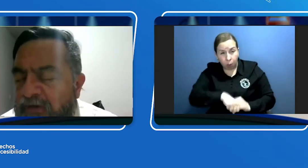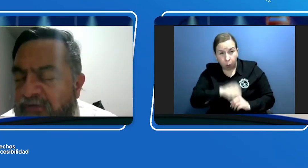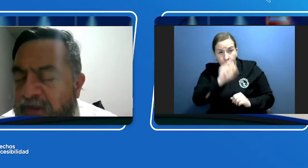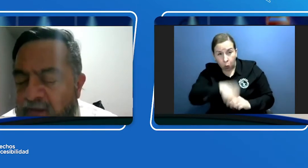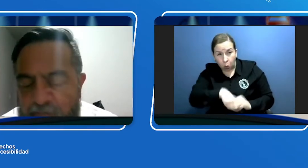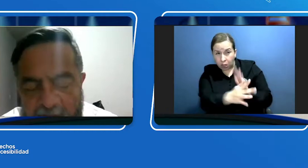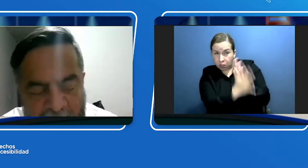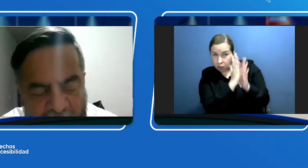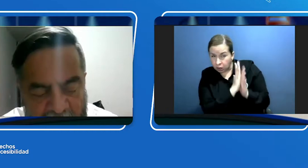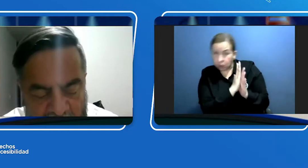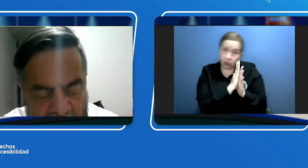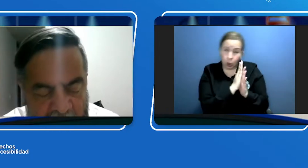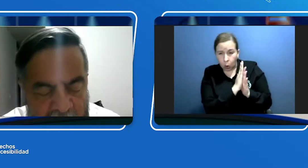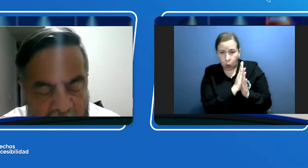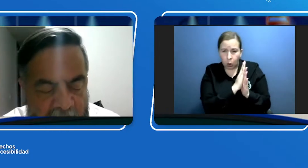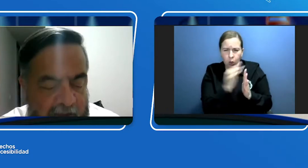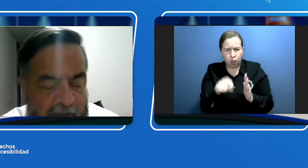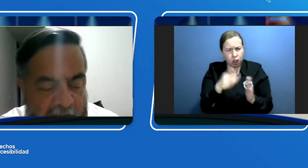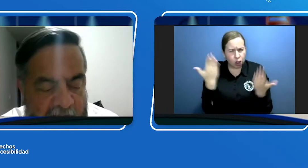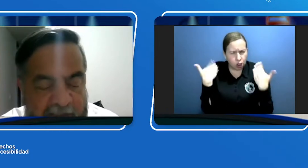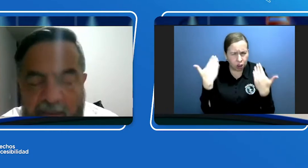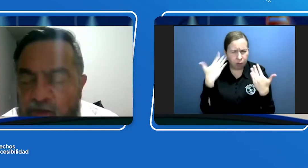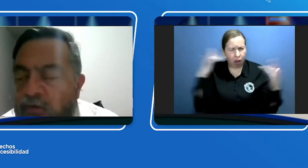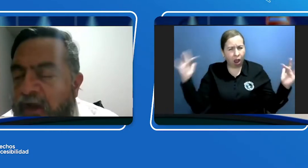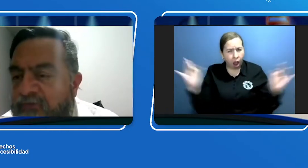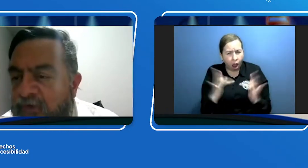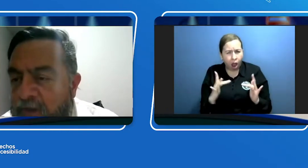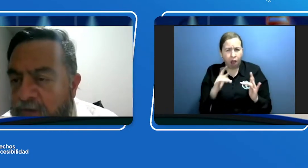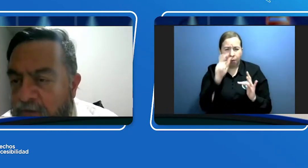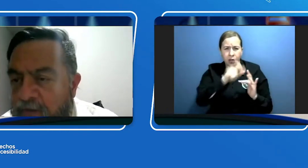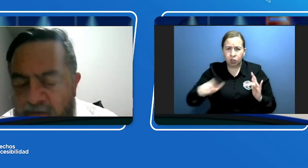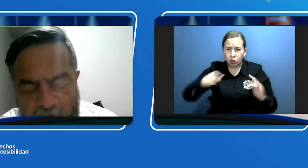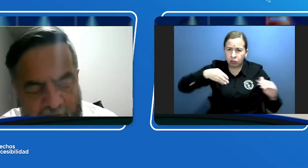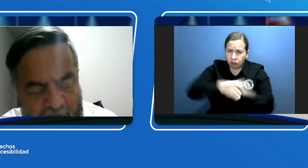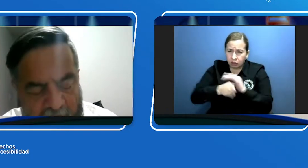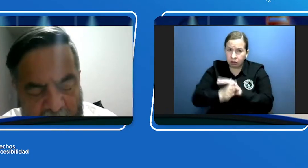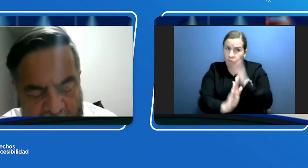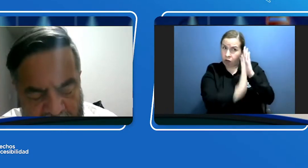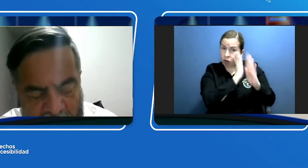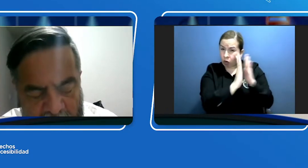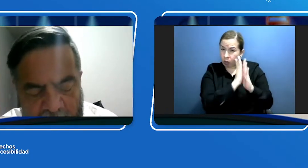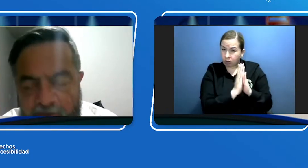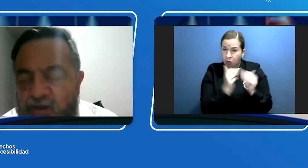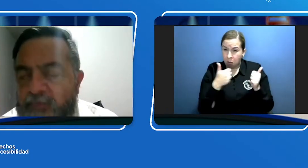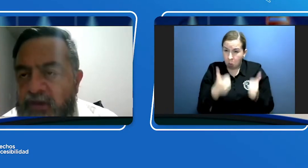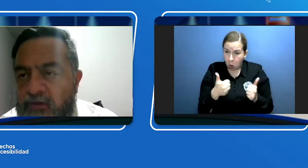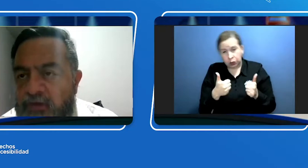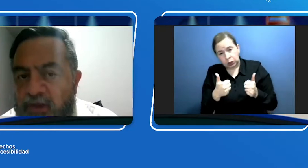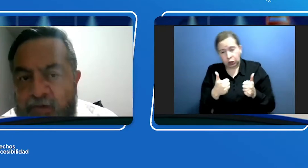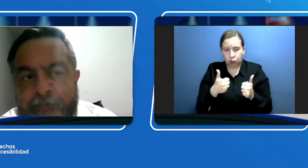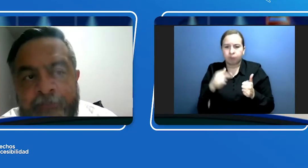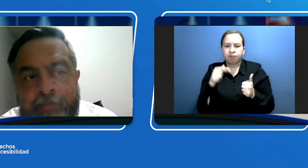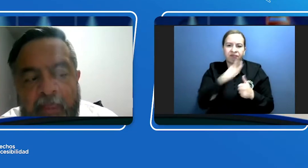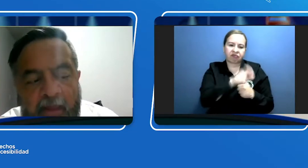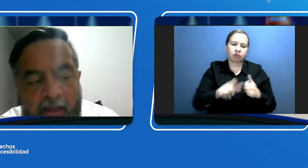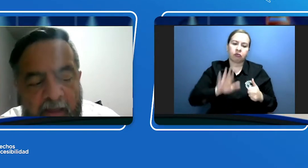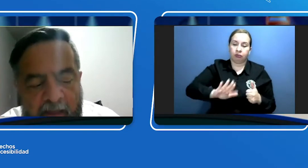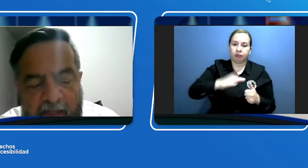efectivamente para el acceso a la información de las personas con discapacidad auditiva. En el